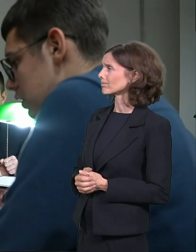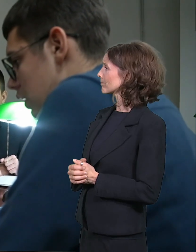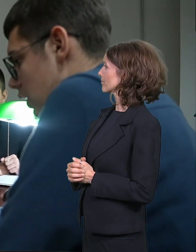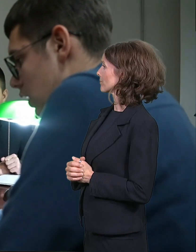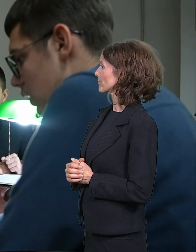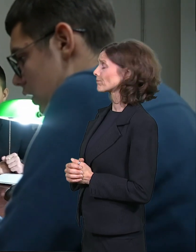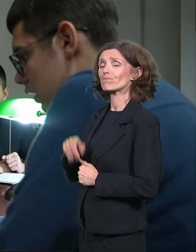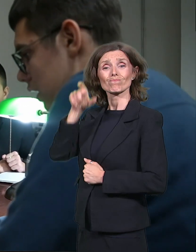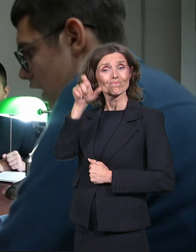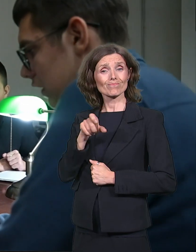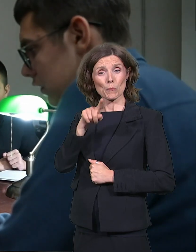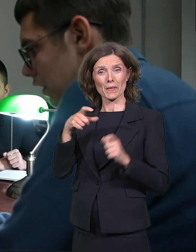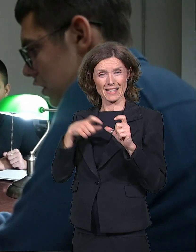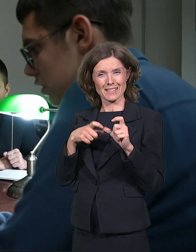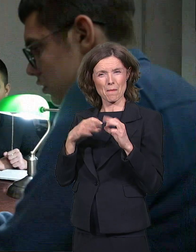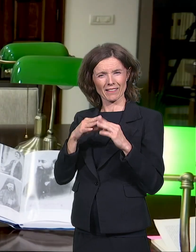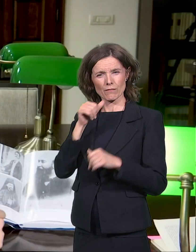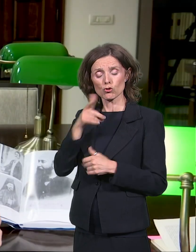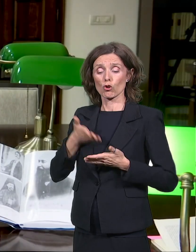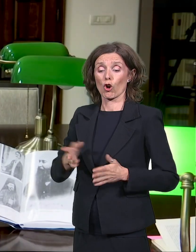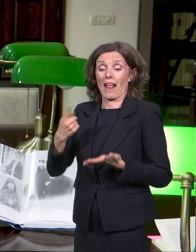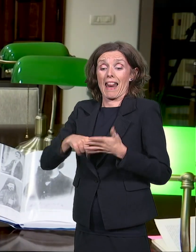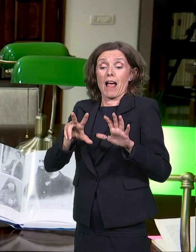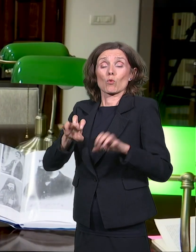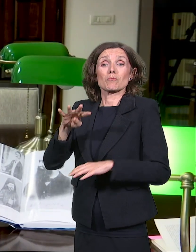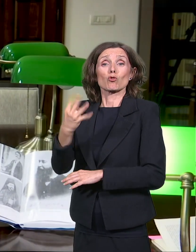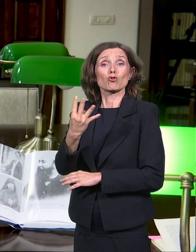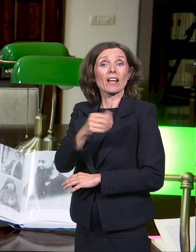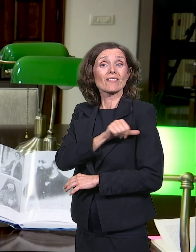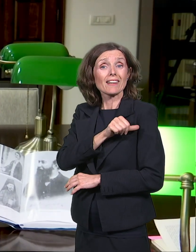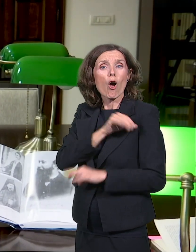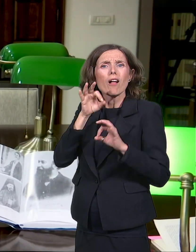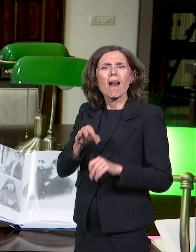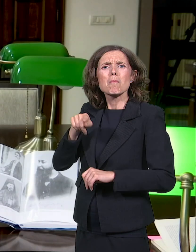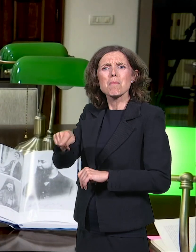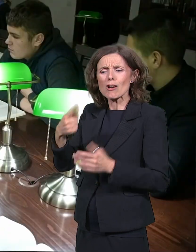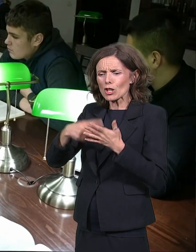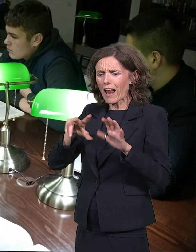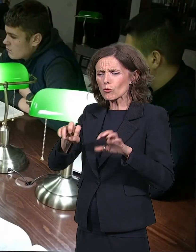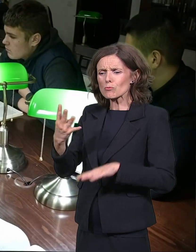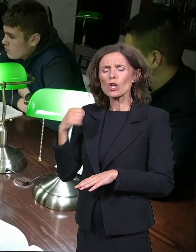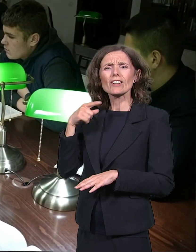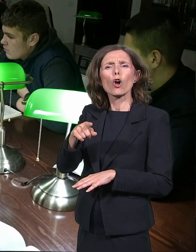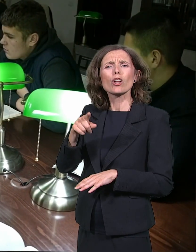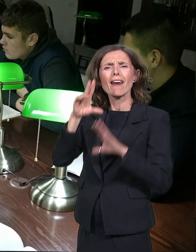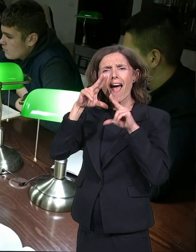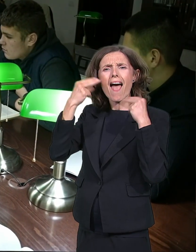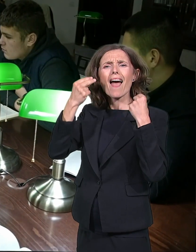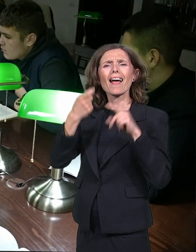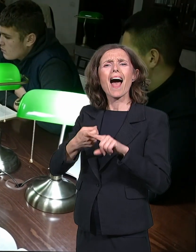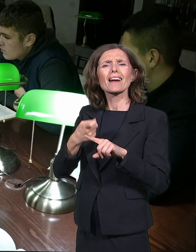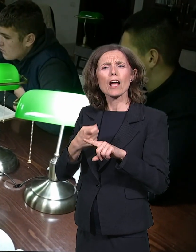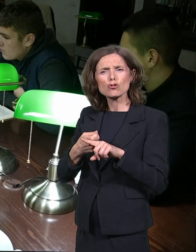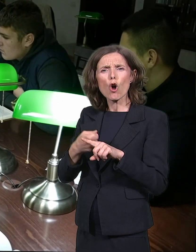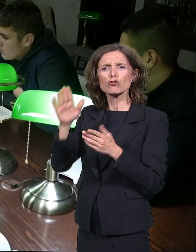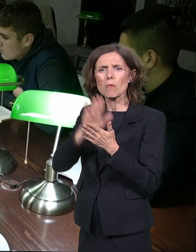Rodio se upravo 1804. u vreme kada Karadjorć je u Srbiji, diže narod na ustenak, a prizrenci iz